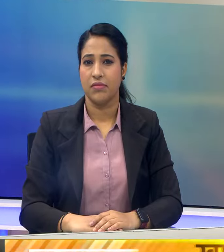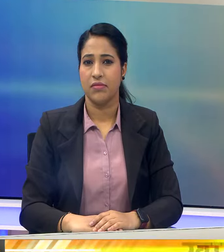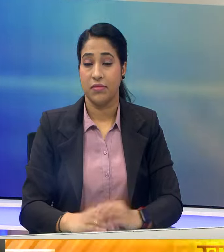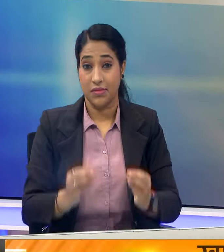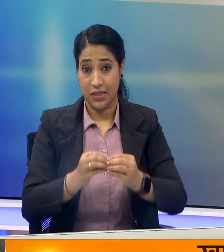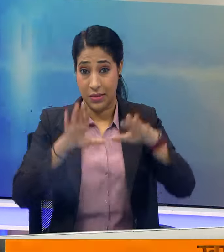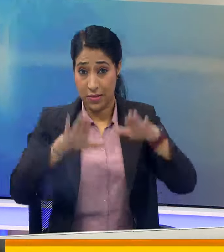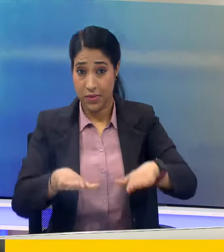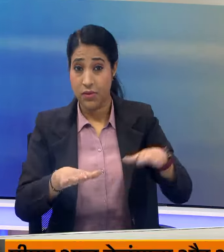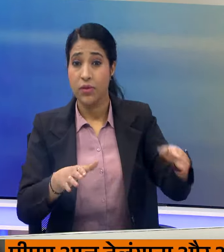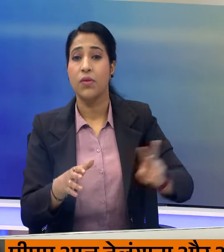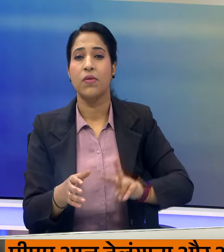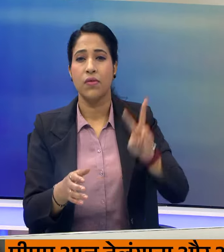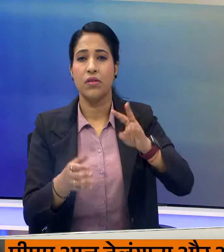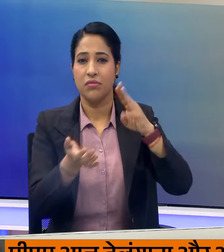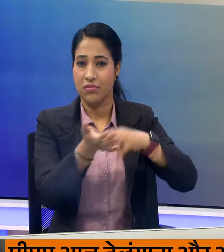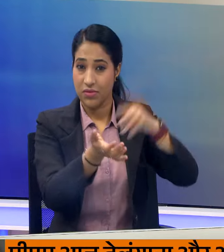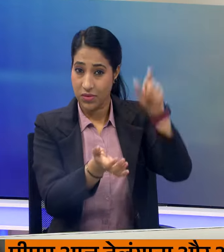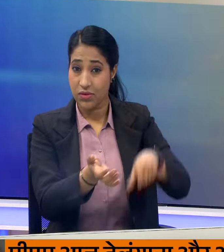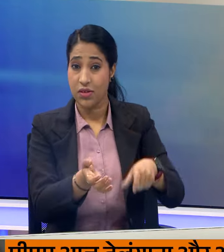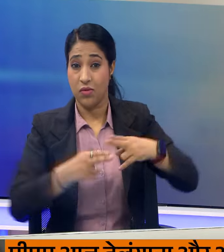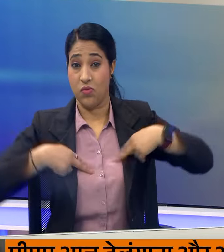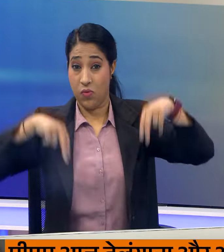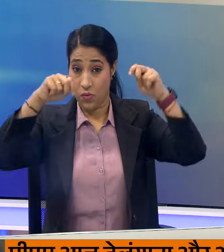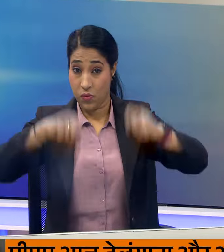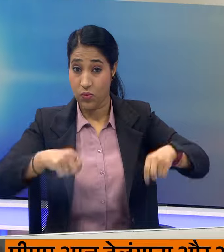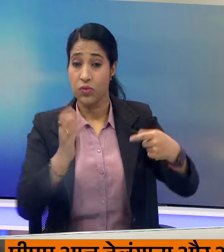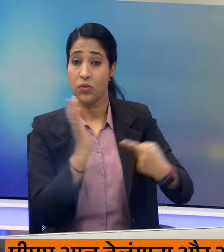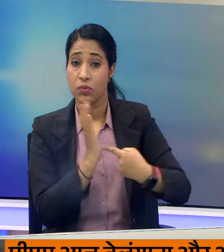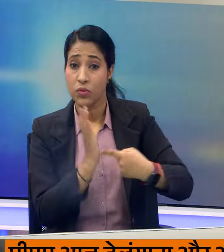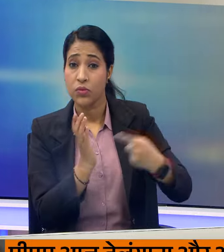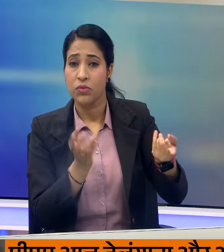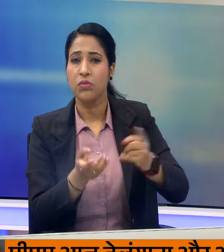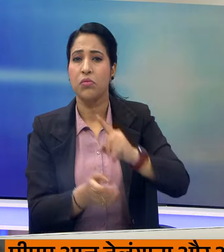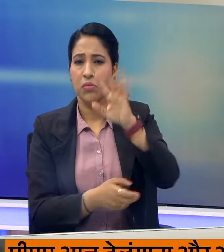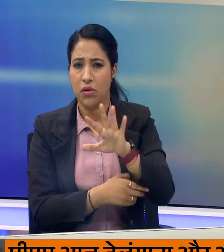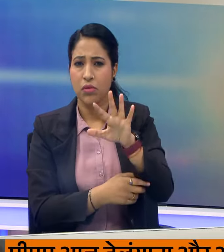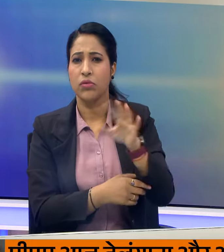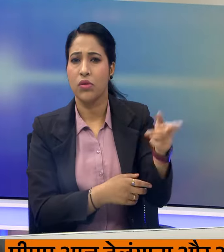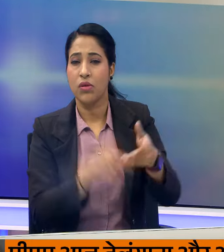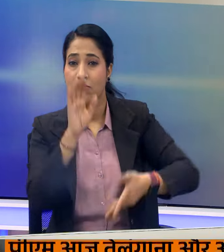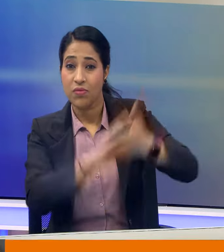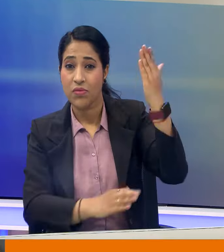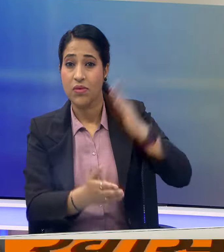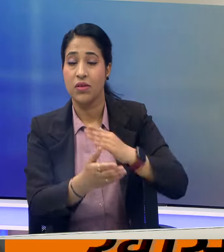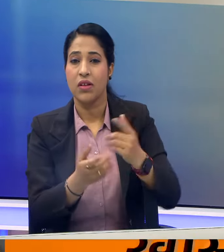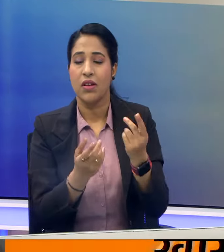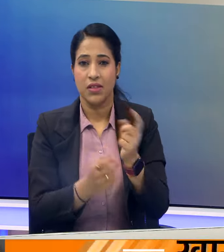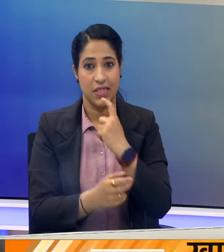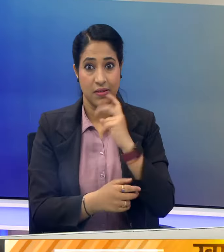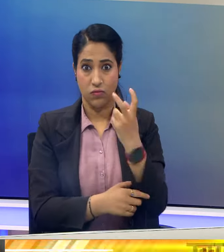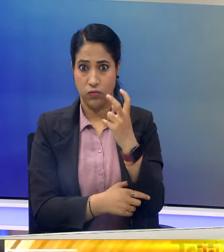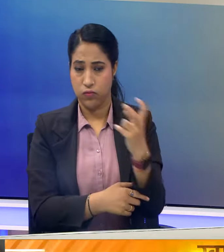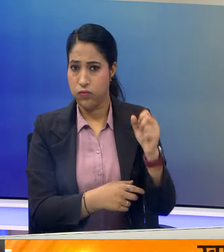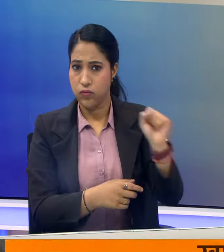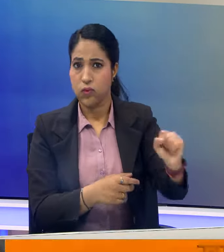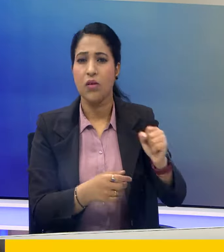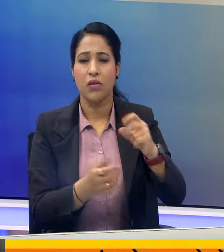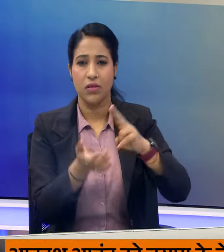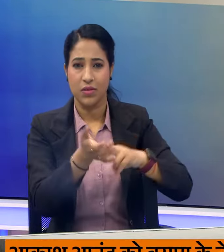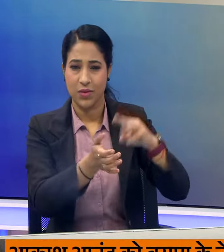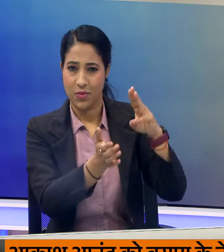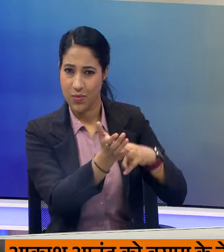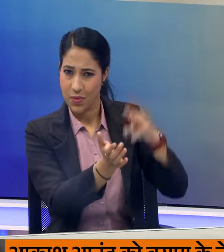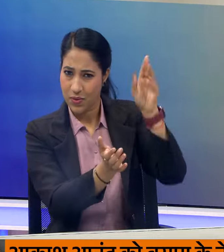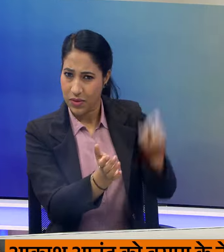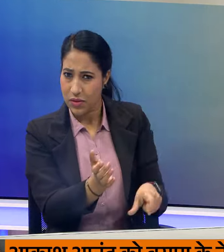ब्रिटेन की वेस्ट मिन्सर मजिस्टेट की अदालत ने मंगलवार को पांचवी बार भगोडे हीरा कारोबारी नीरव मोदी की जमानत अर्जी का